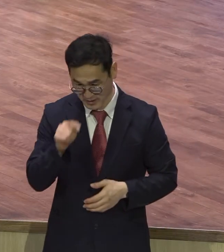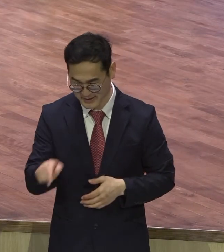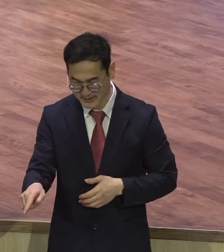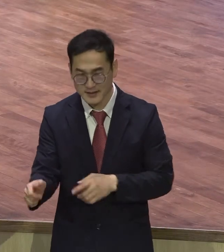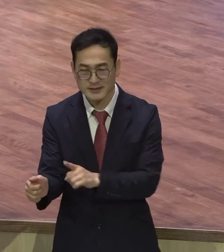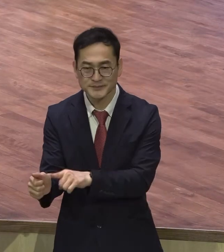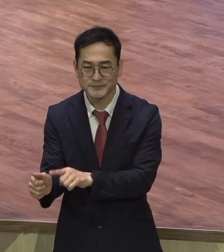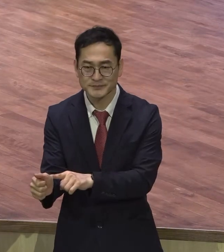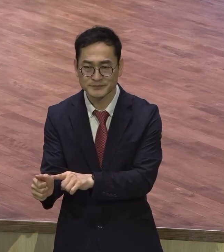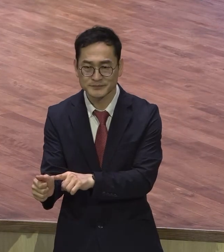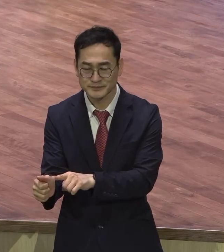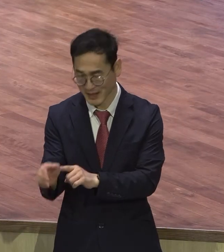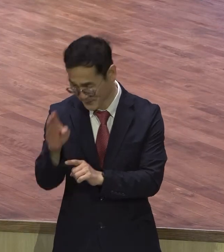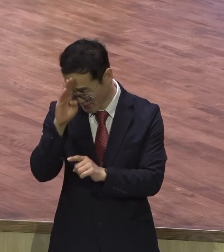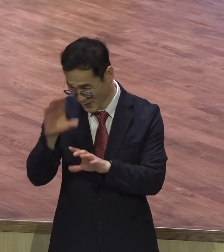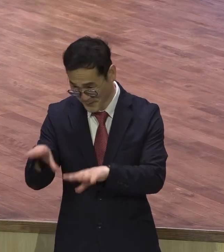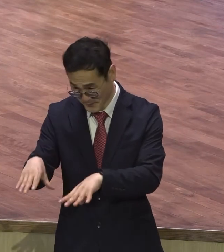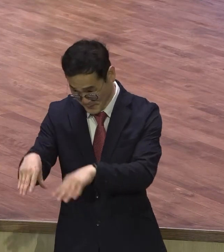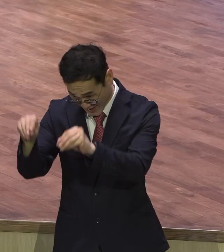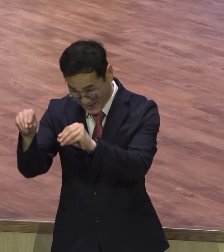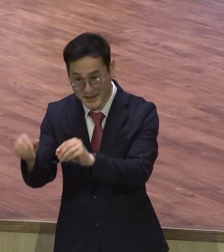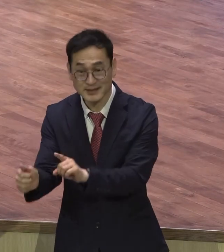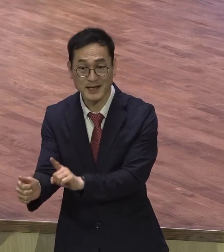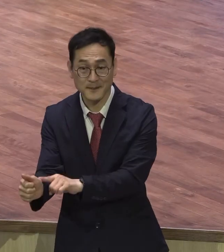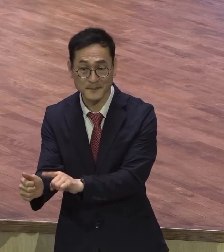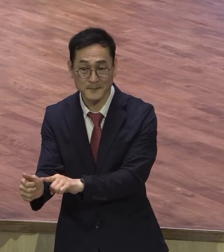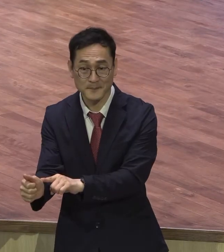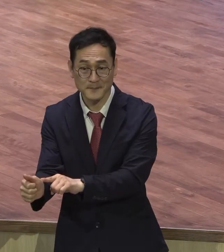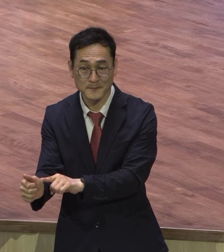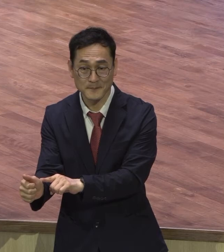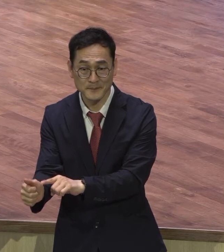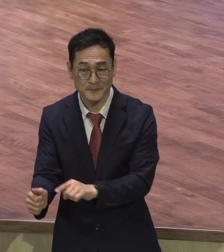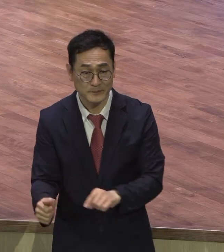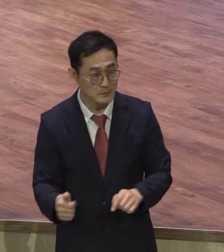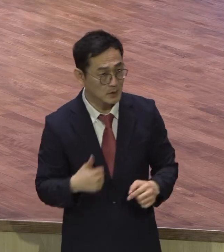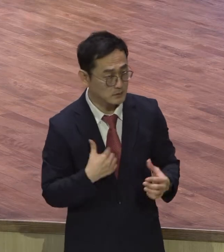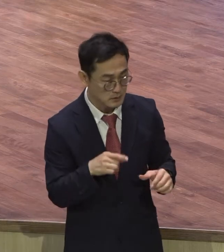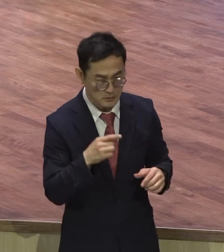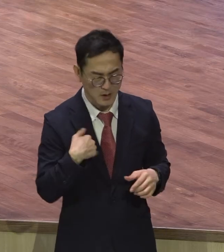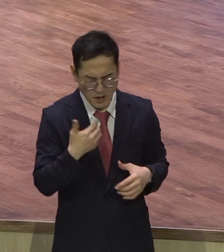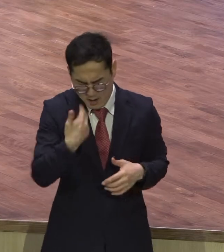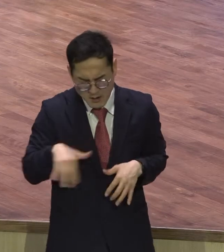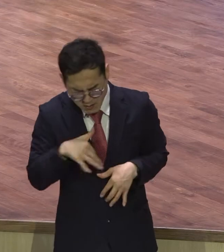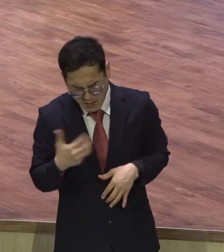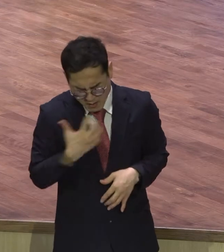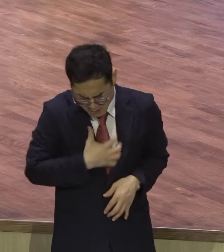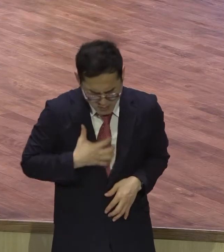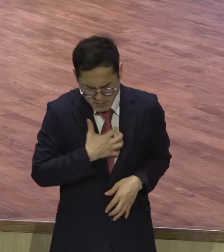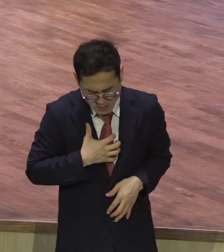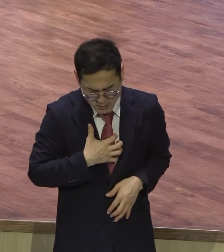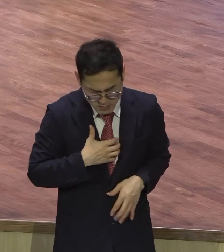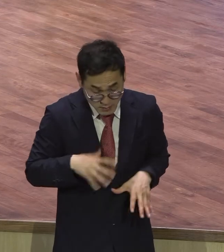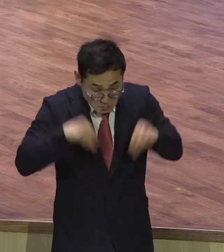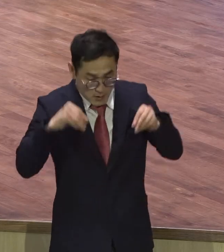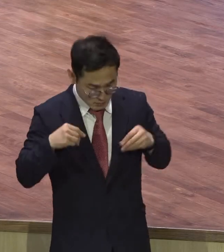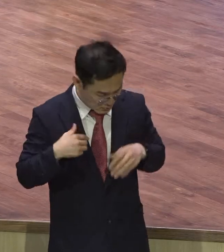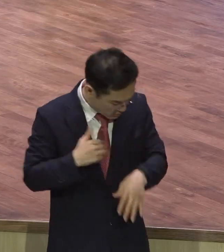안 믿었겠어요? 예수를. 지금 백부장이 육신의 질병을